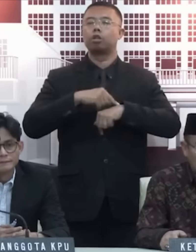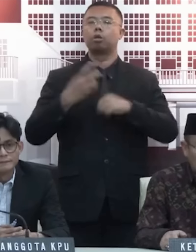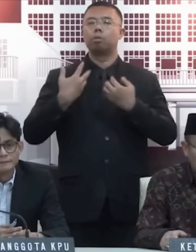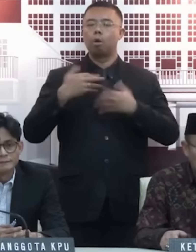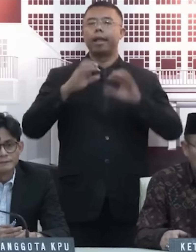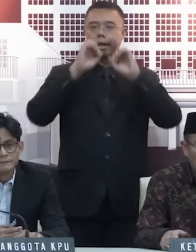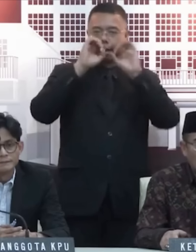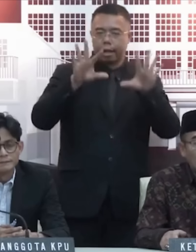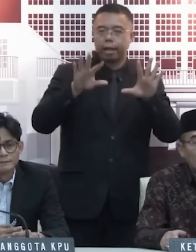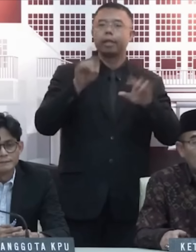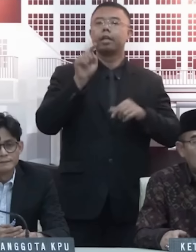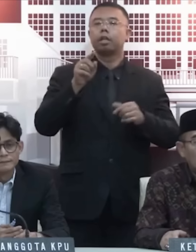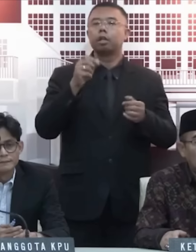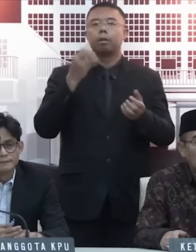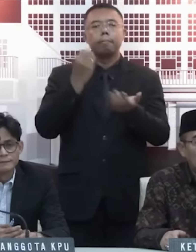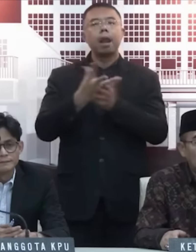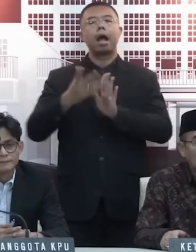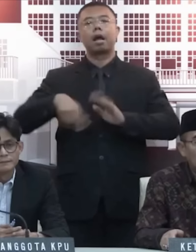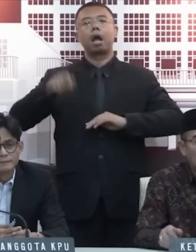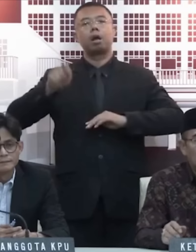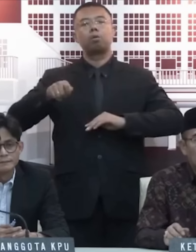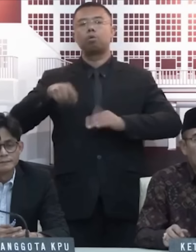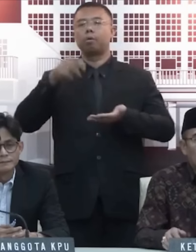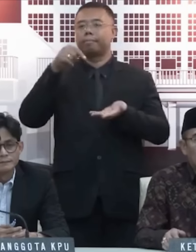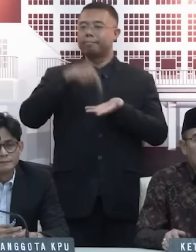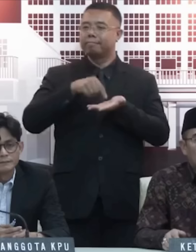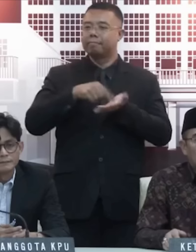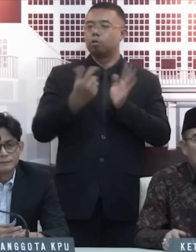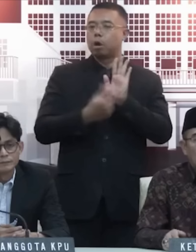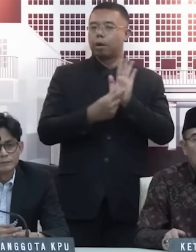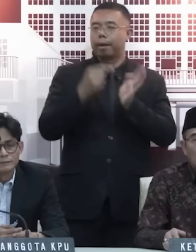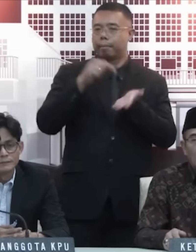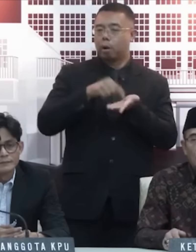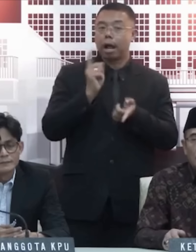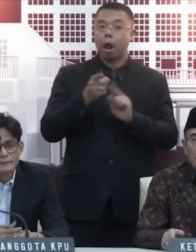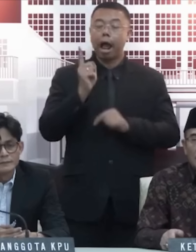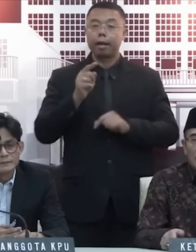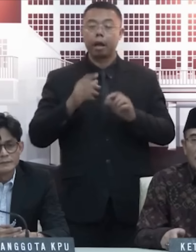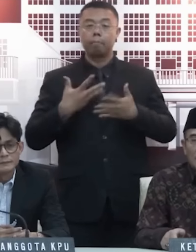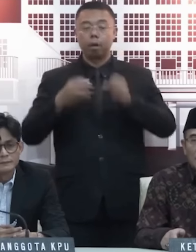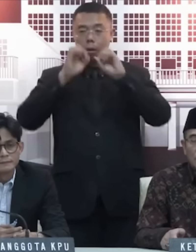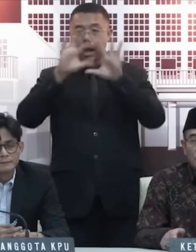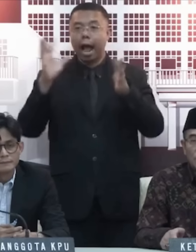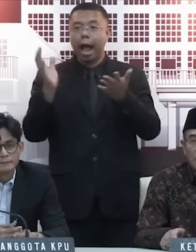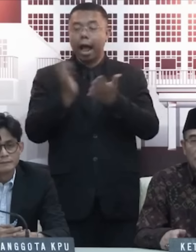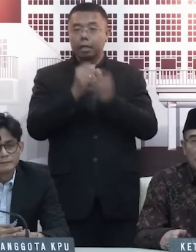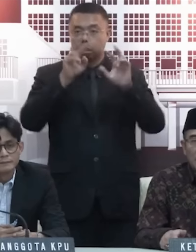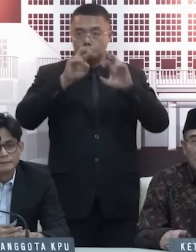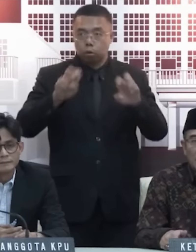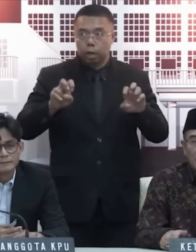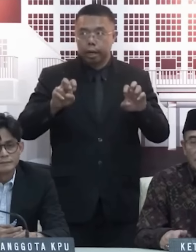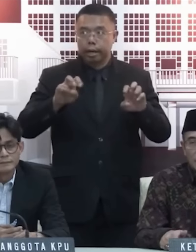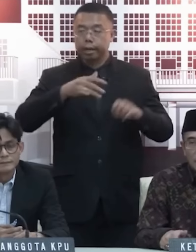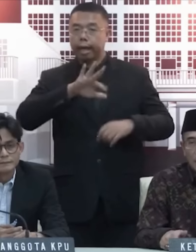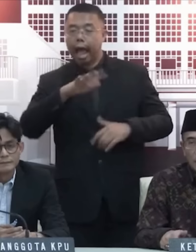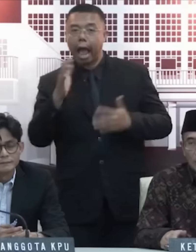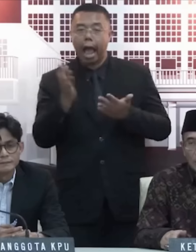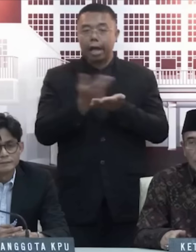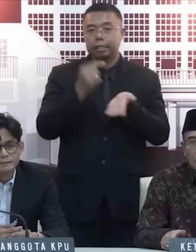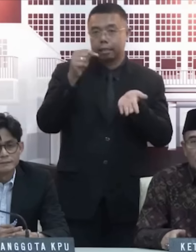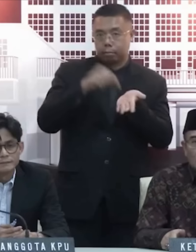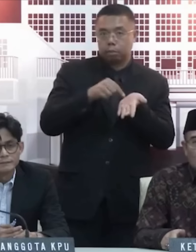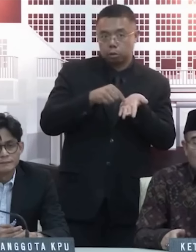dipublikasikan. Merupakan tidak pidana pemilu. Jadi kalau Anda mau publikasikan hasil survei, perkiraan hasil